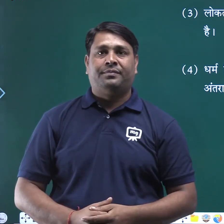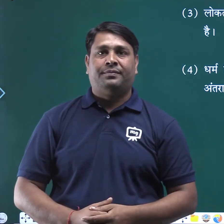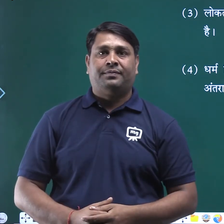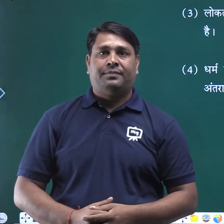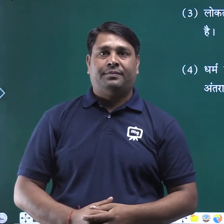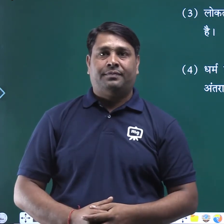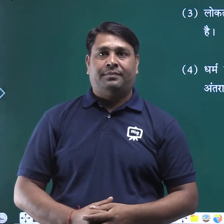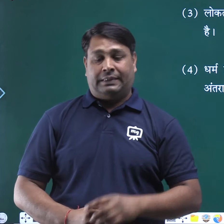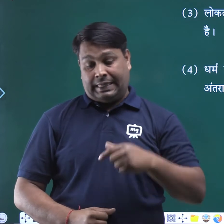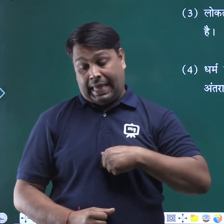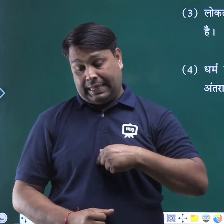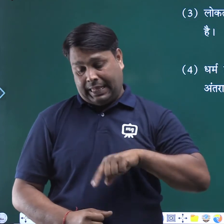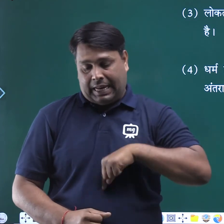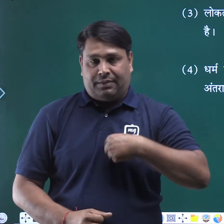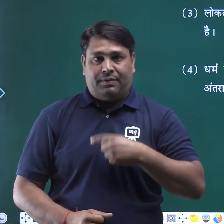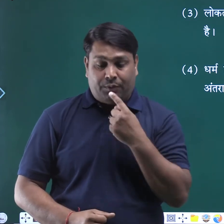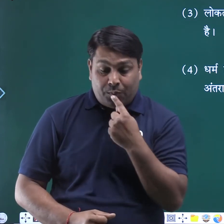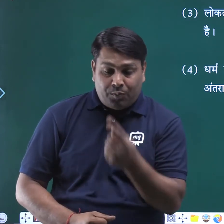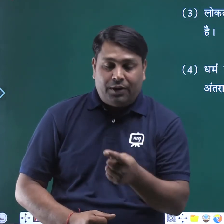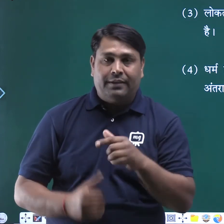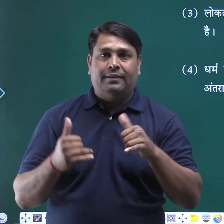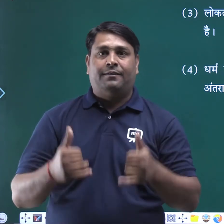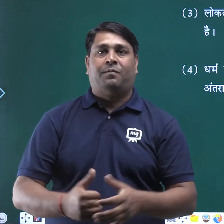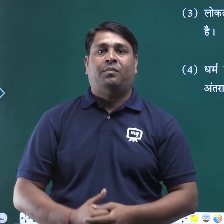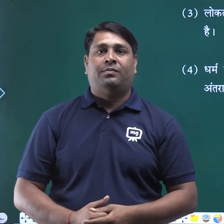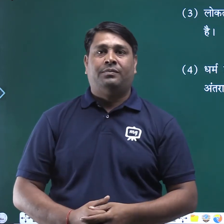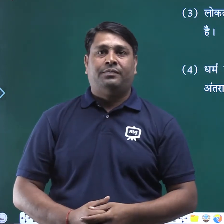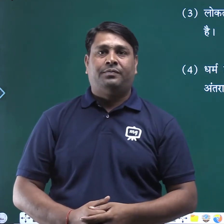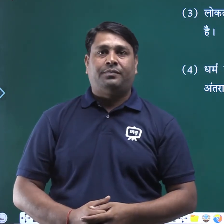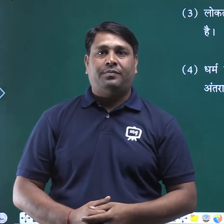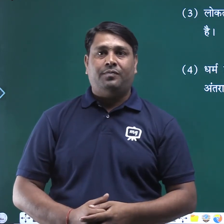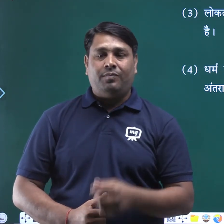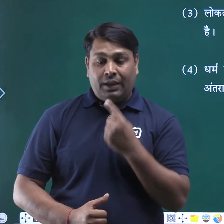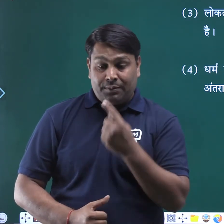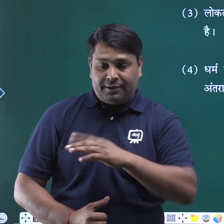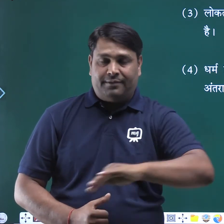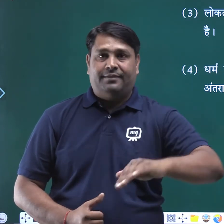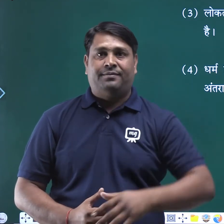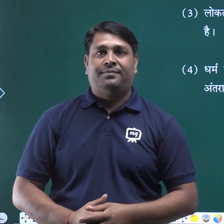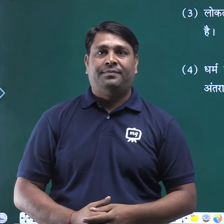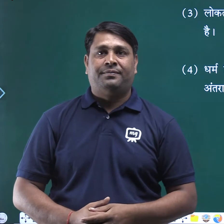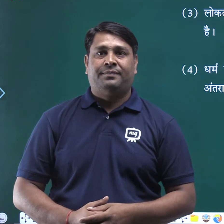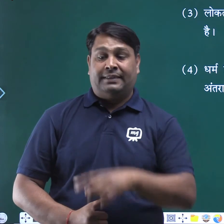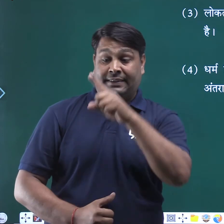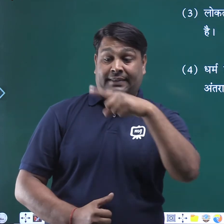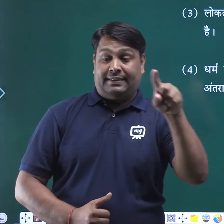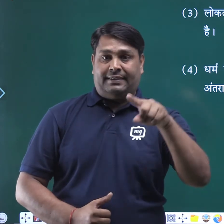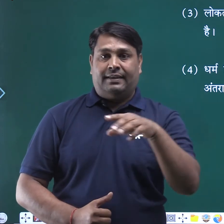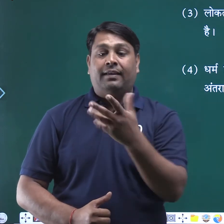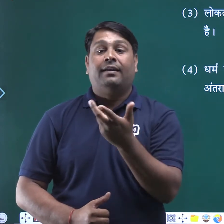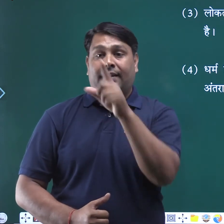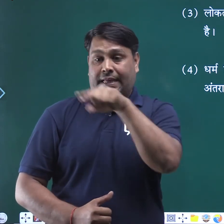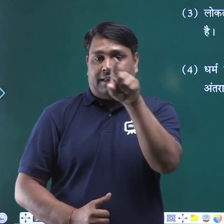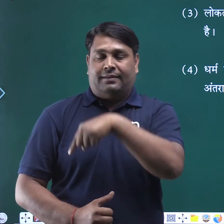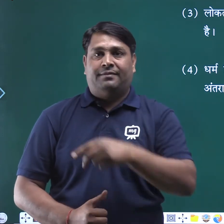अंतरात्मा भी कहते हैं बताओ बच्चों सही या गलत